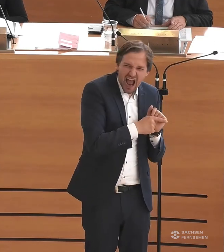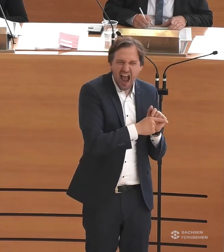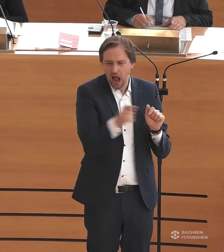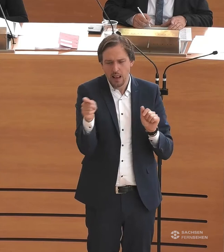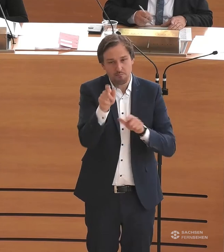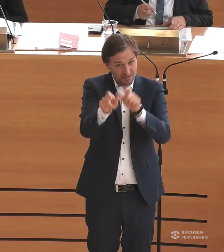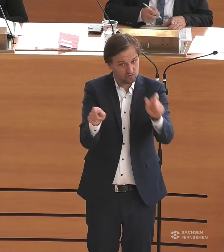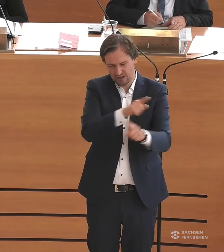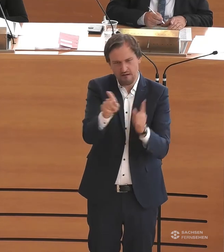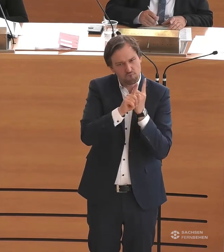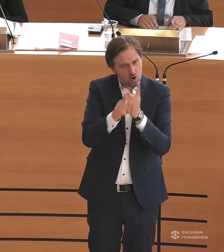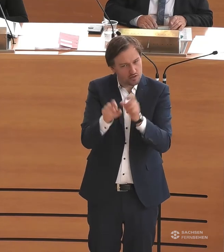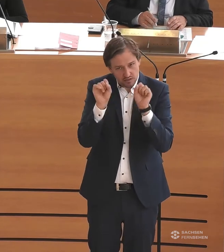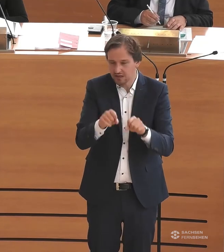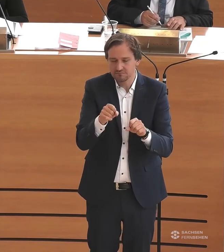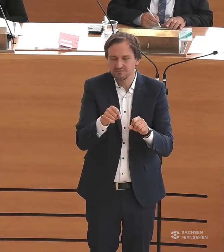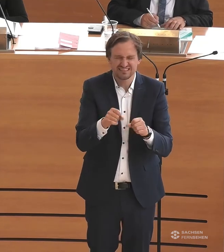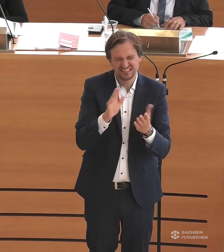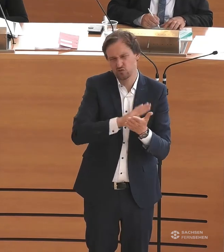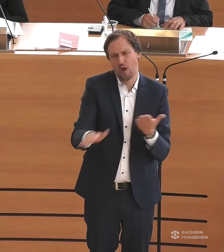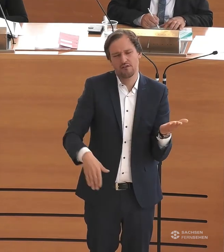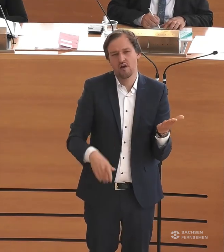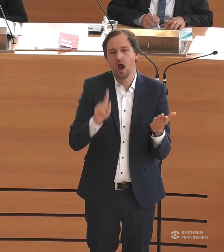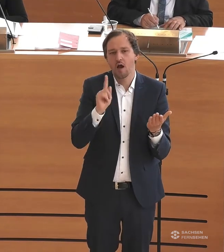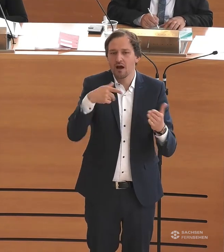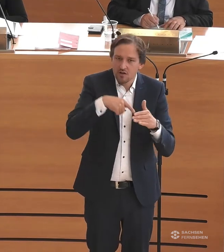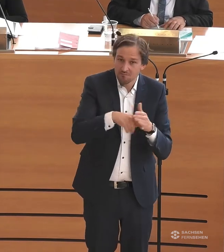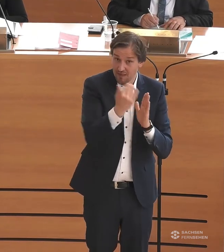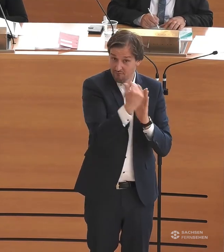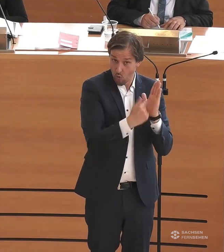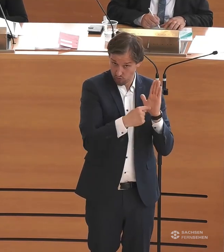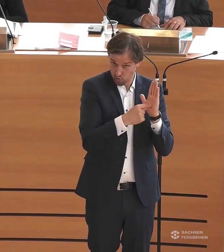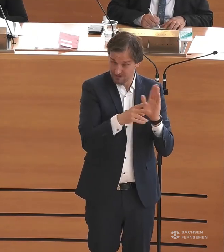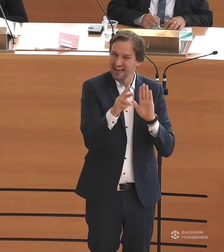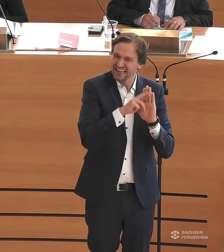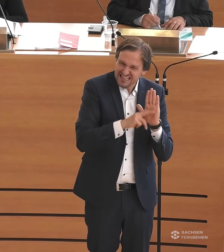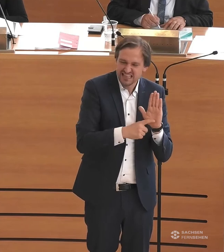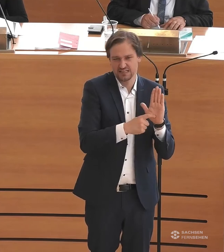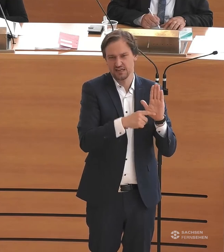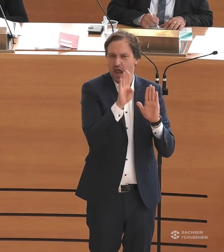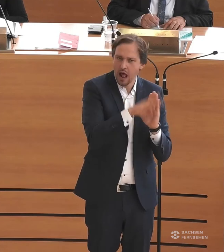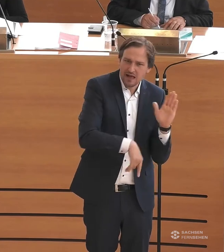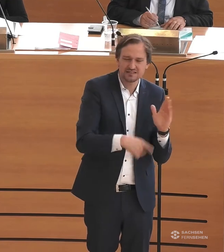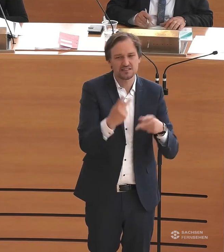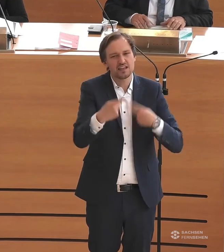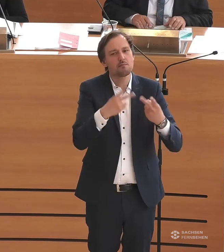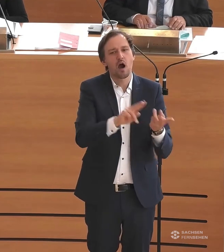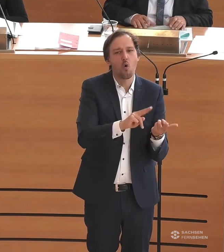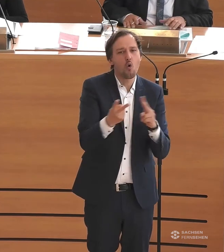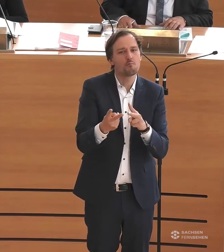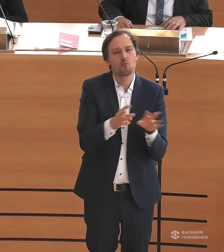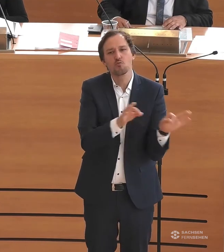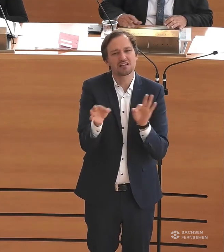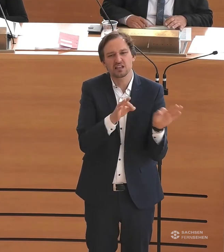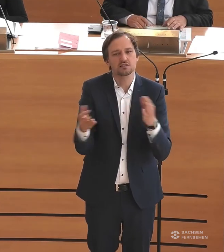das immer nachzuvollziehen. Aber durch die einfache Sprache, wo wir eben unsere Verordnung und unsere Richtlinien auch immer veröffentlicht haben, ist es für alle